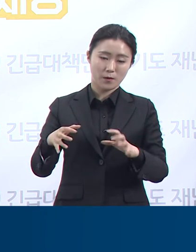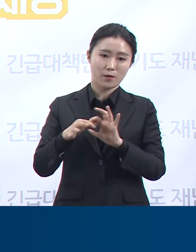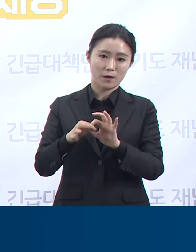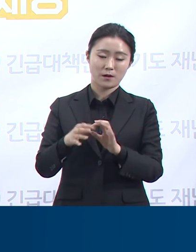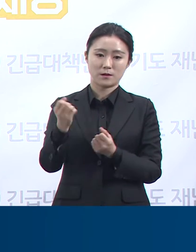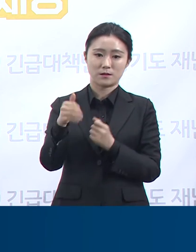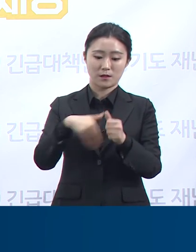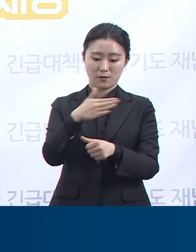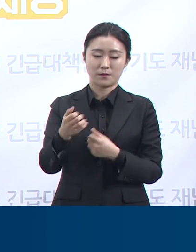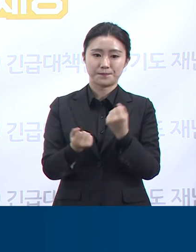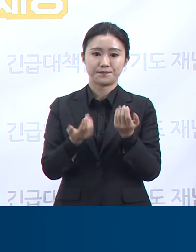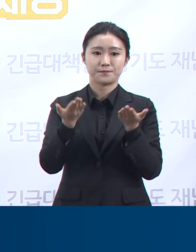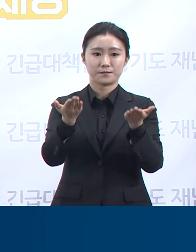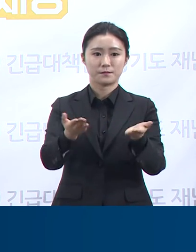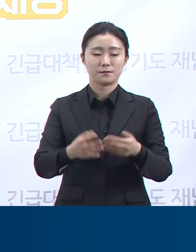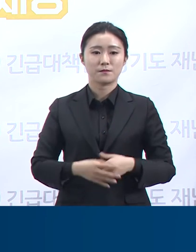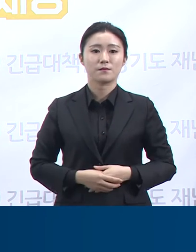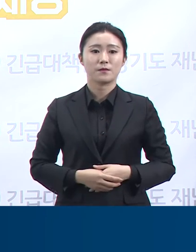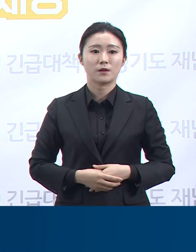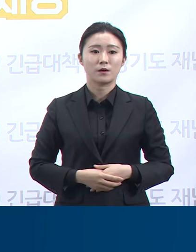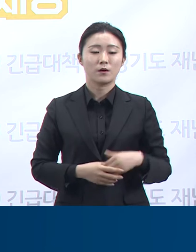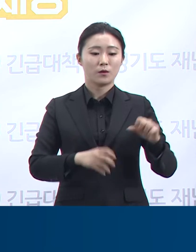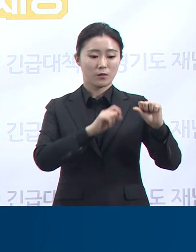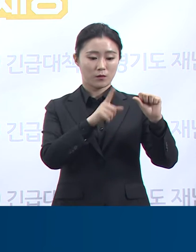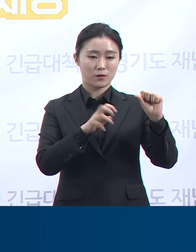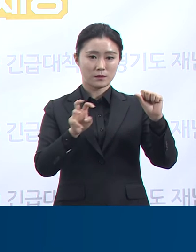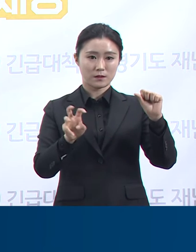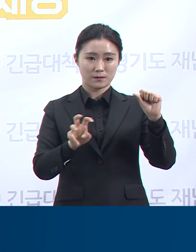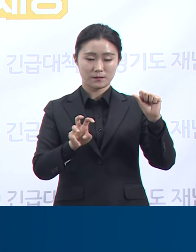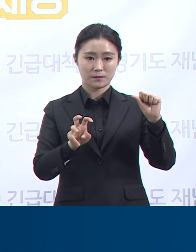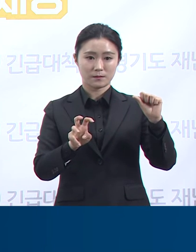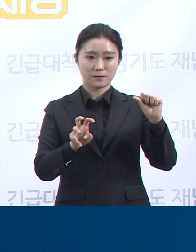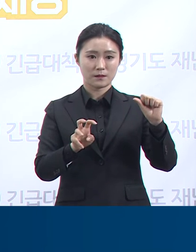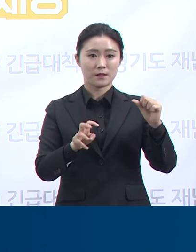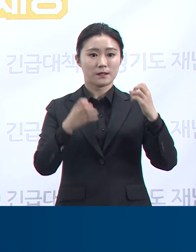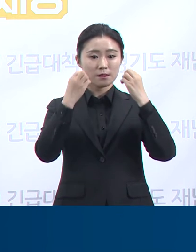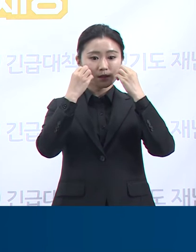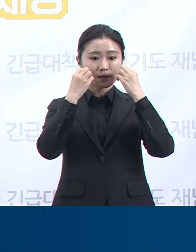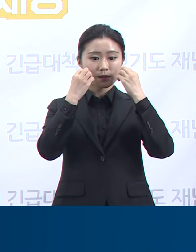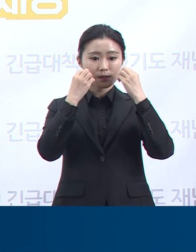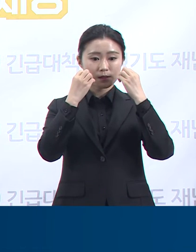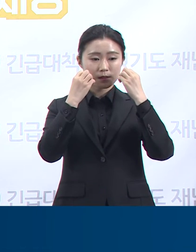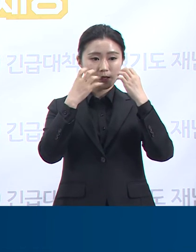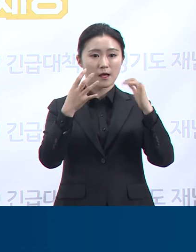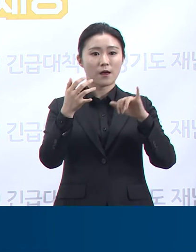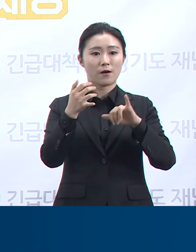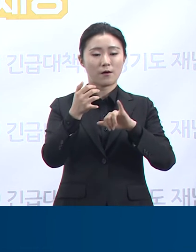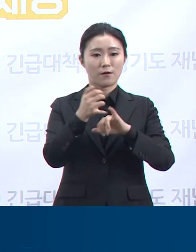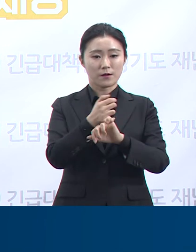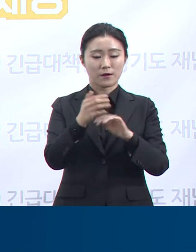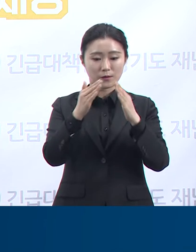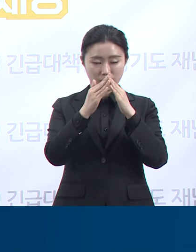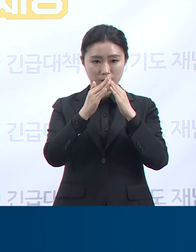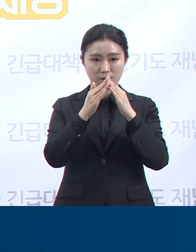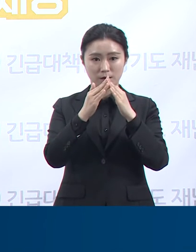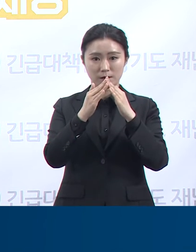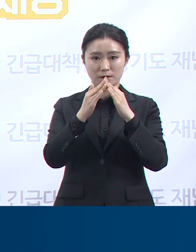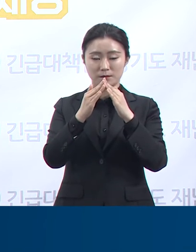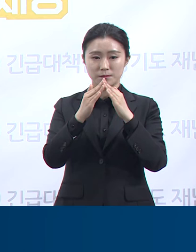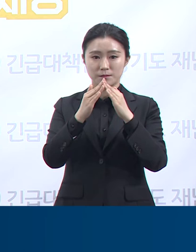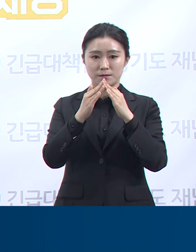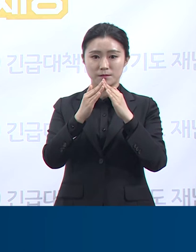지난 5월 30일 군포시 소재 새 언약교회 관련 확진자가 처음 발생하였습니다. 역학조사 결과 이